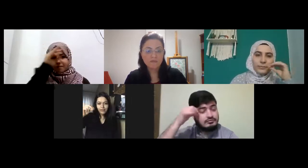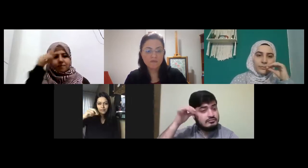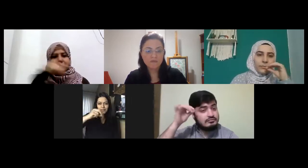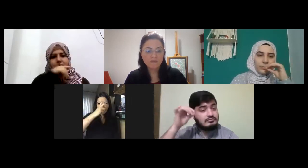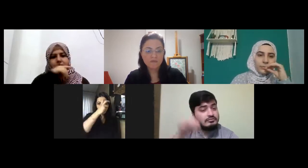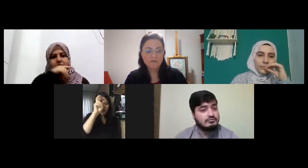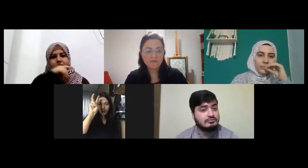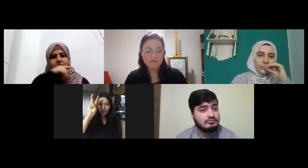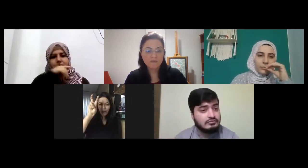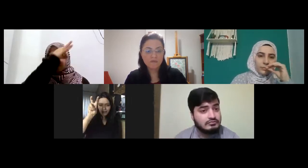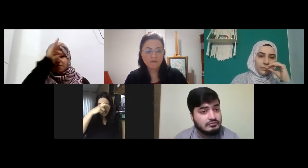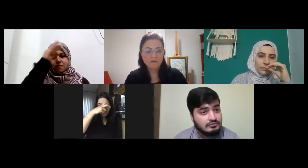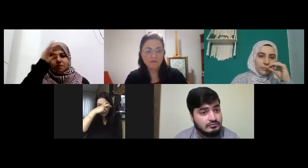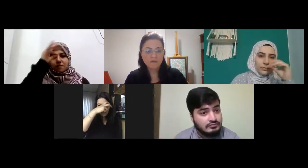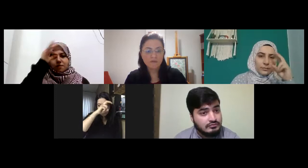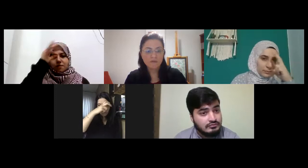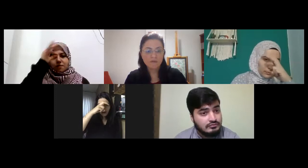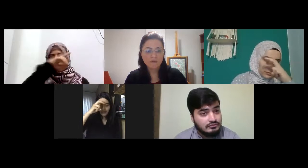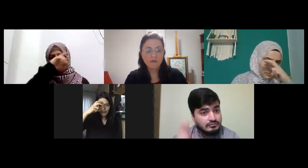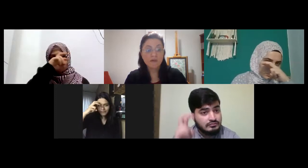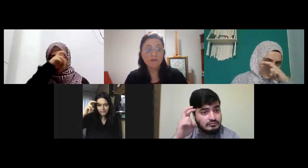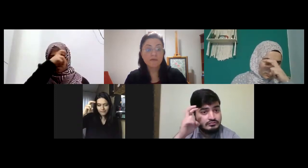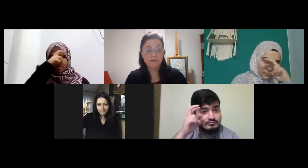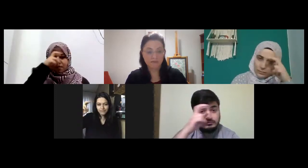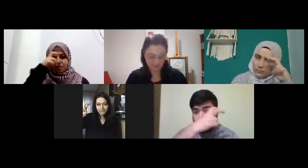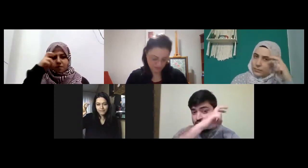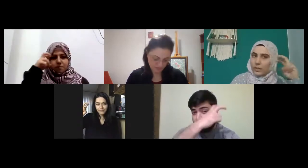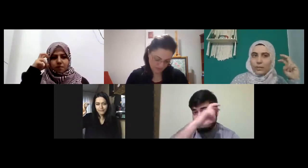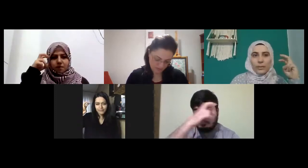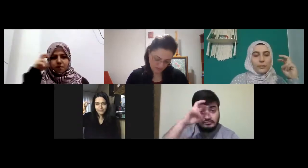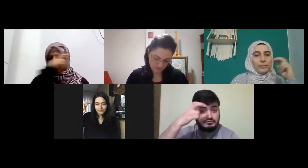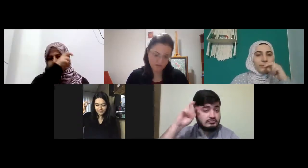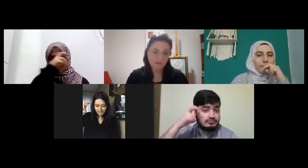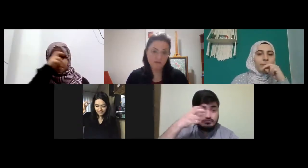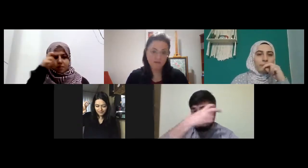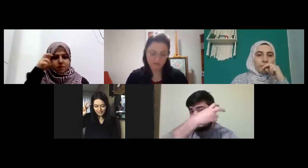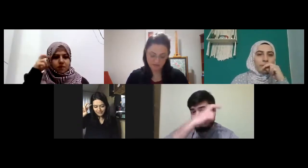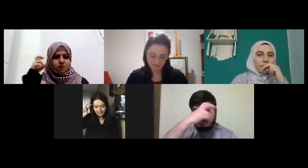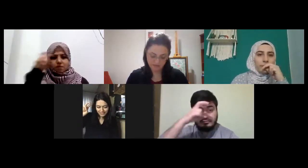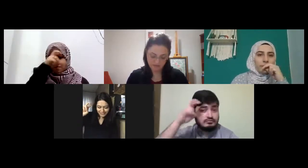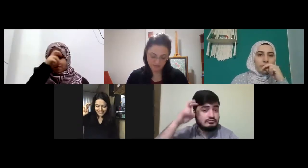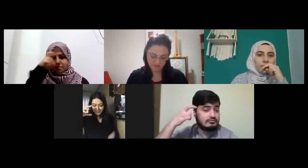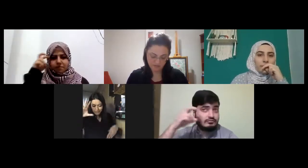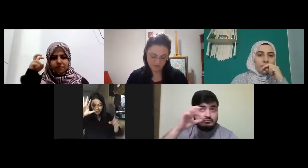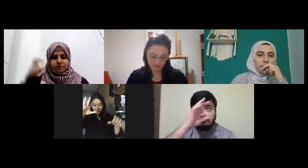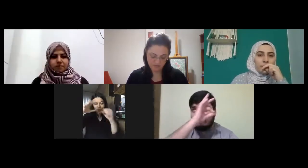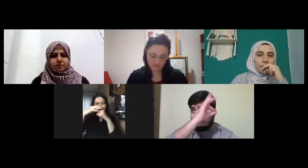açık hali de mavi mavi sağlık turuncu